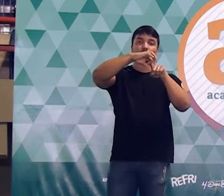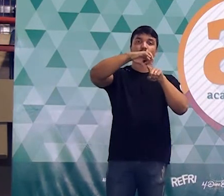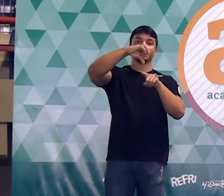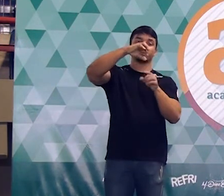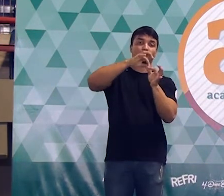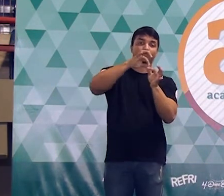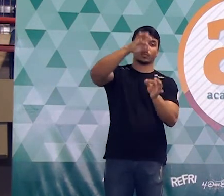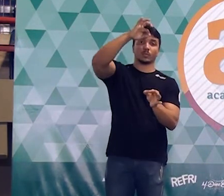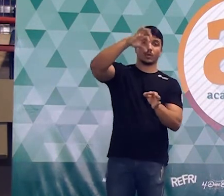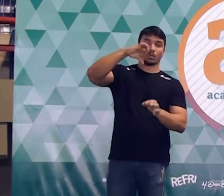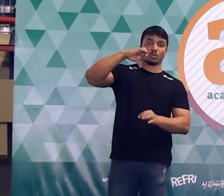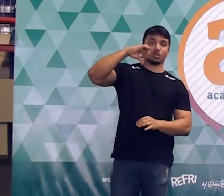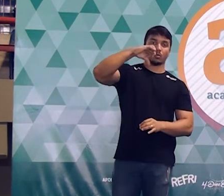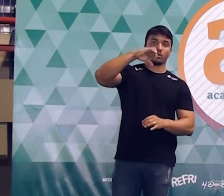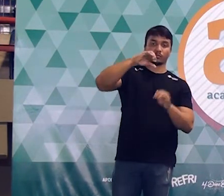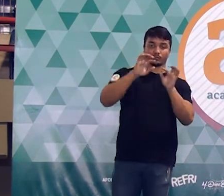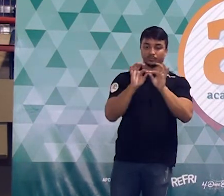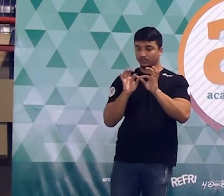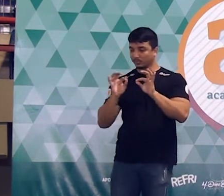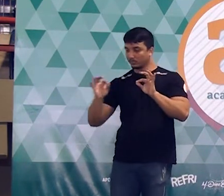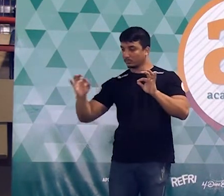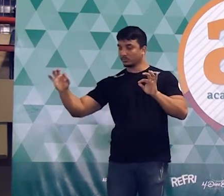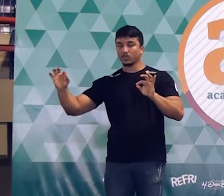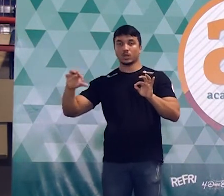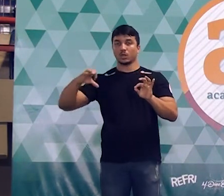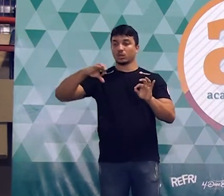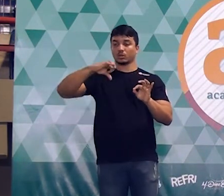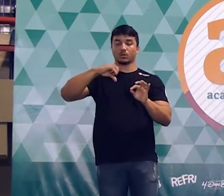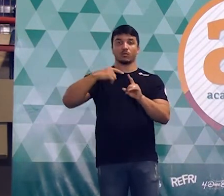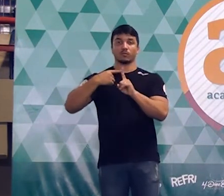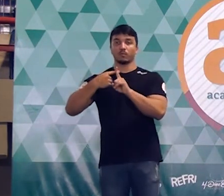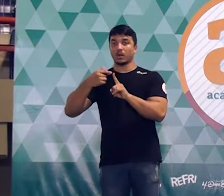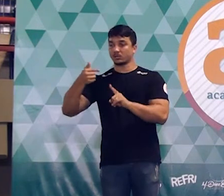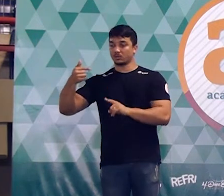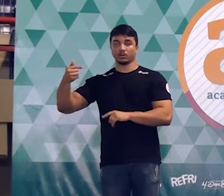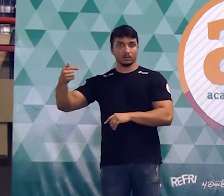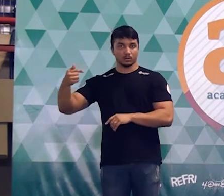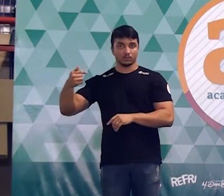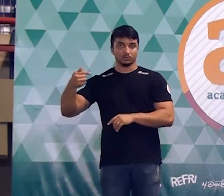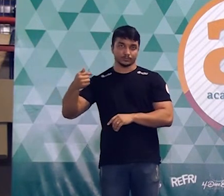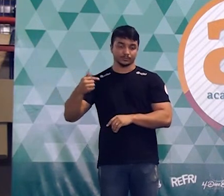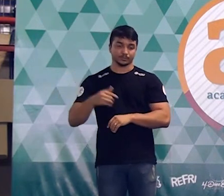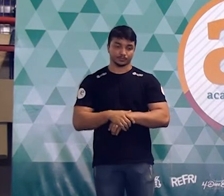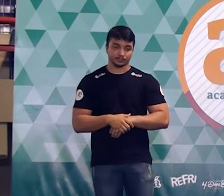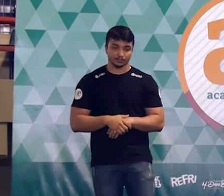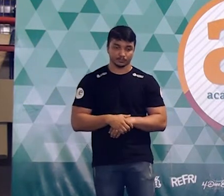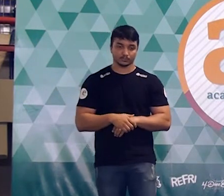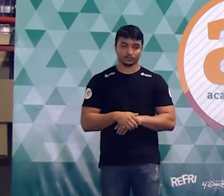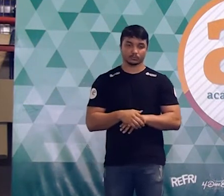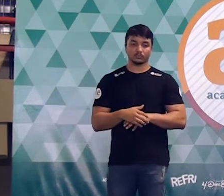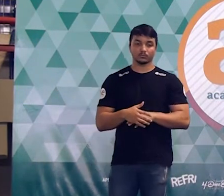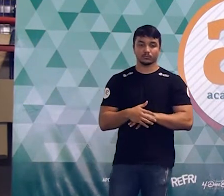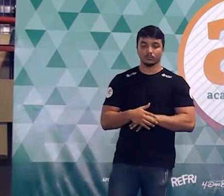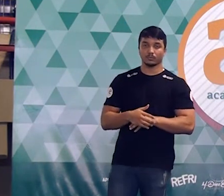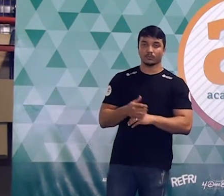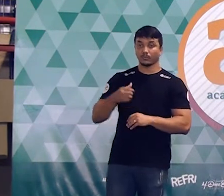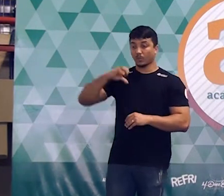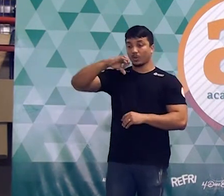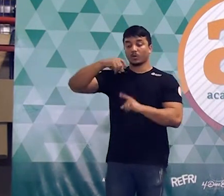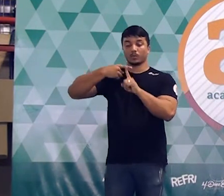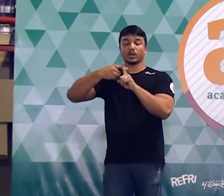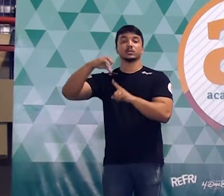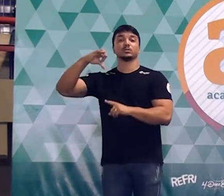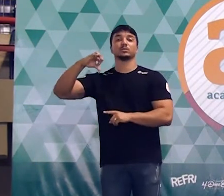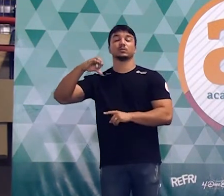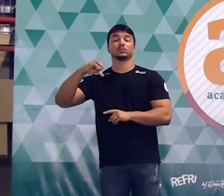qual é a altura desse retângulo? 9. E quanto é que mede o comprimento desse retângulo? 9 mais 7. Quanto é que é 9